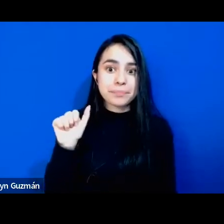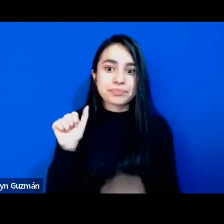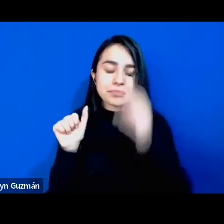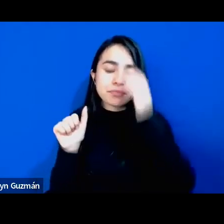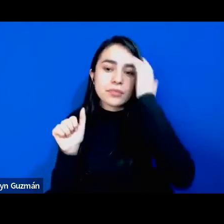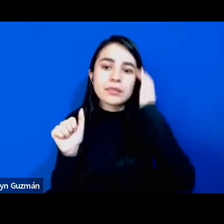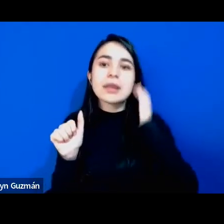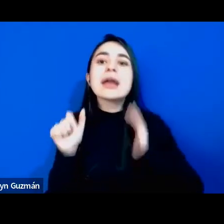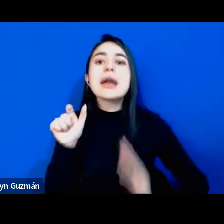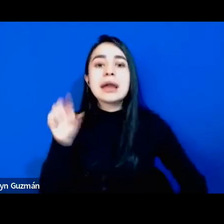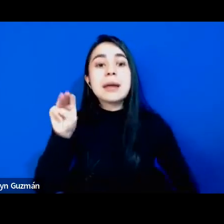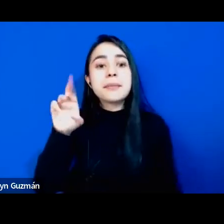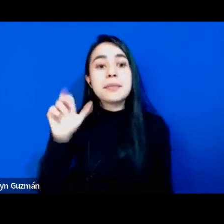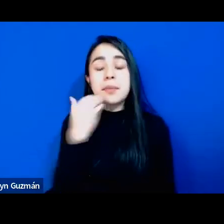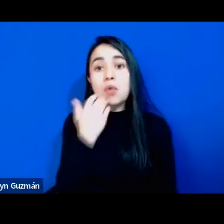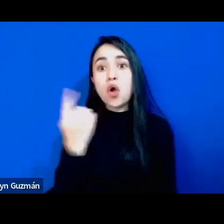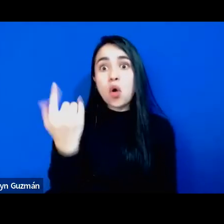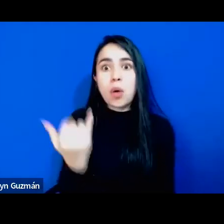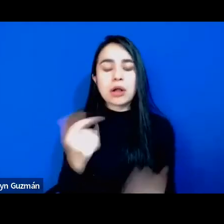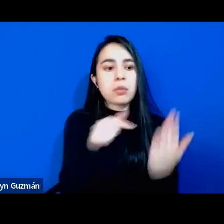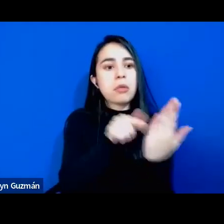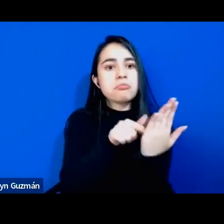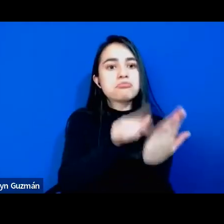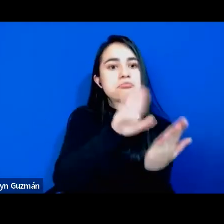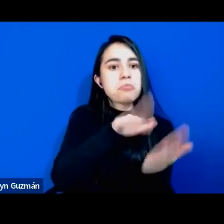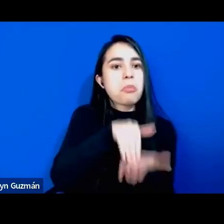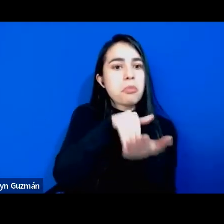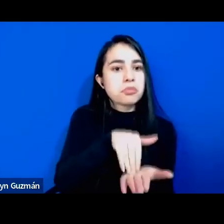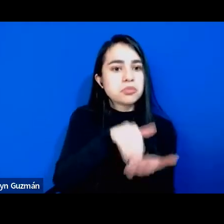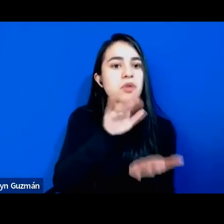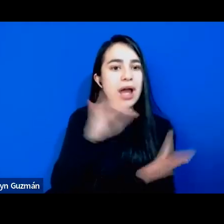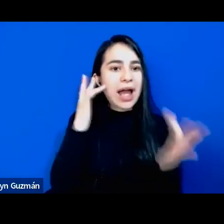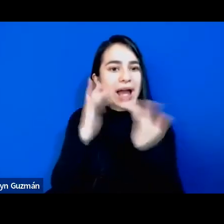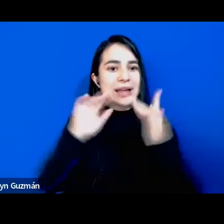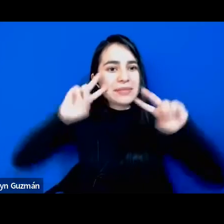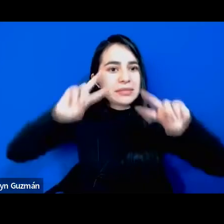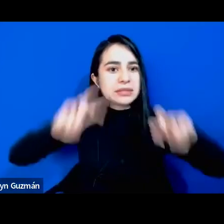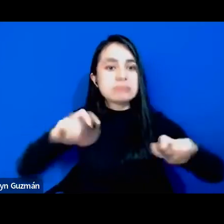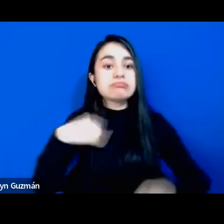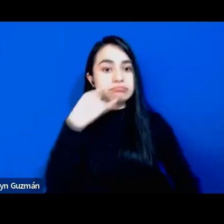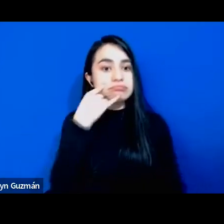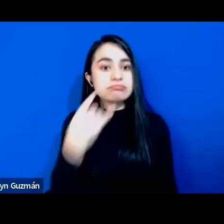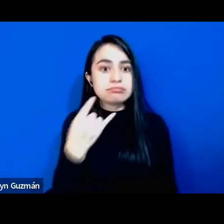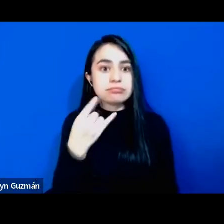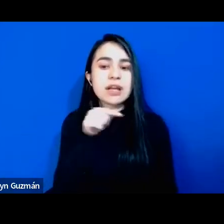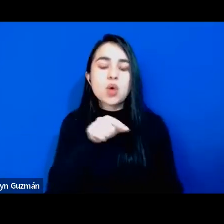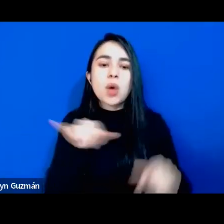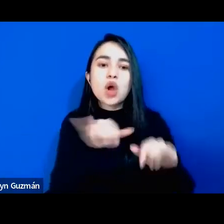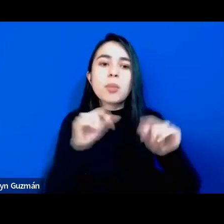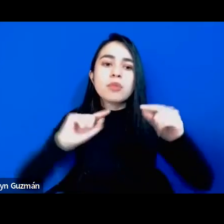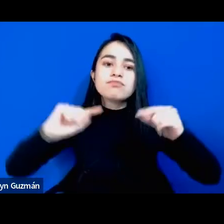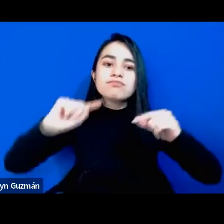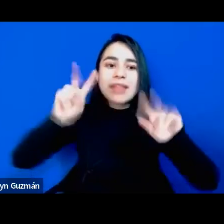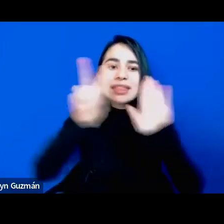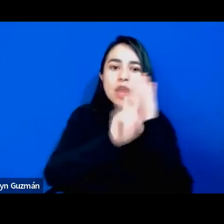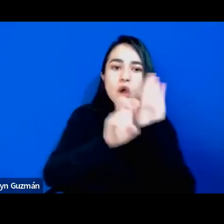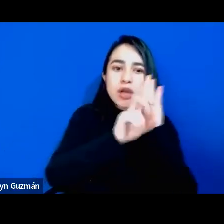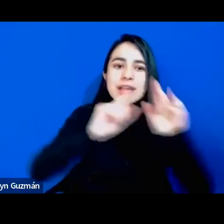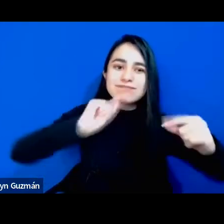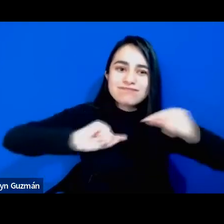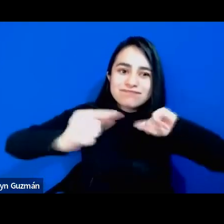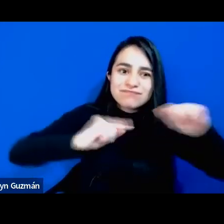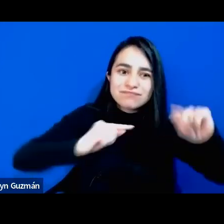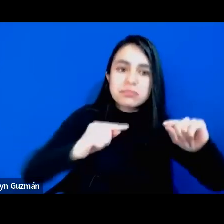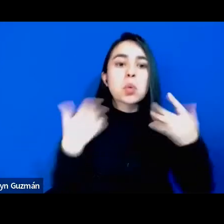en este lugar muy interesante de investigación y de discusión teórica también.